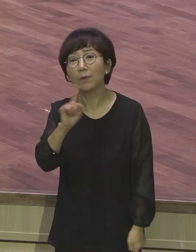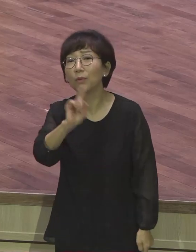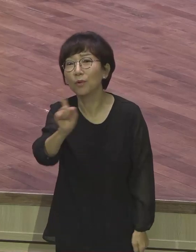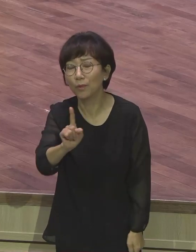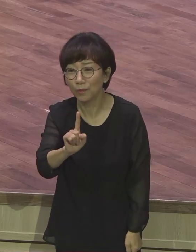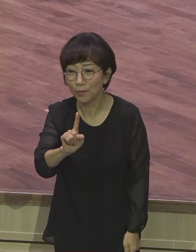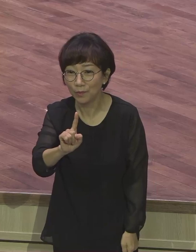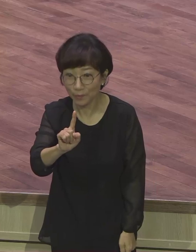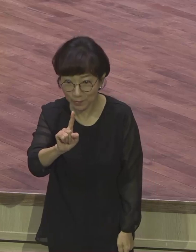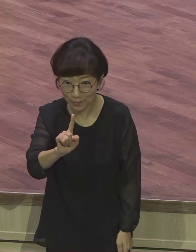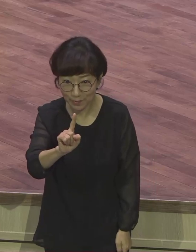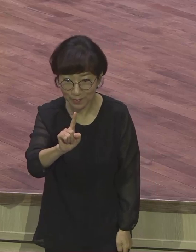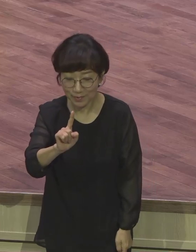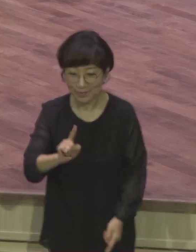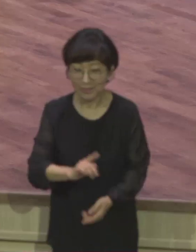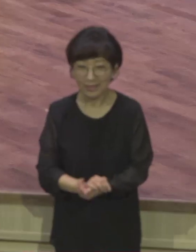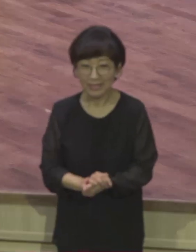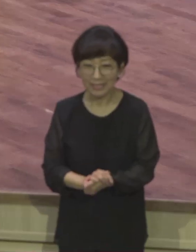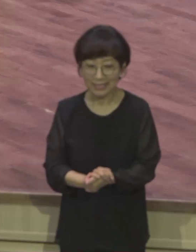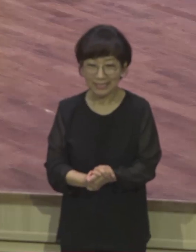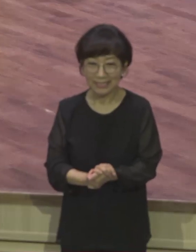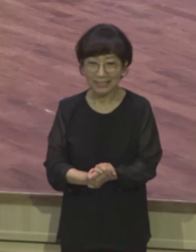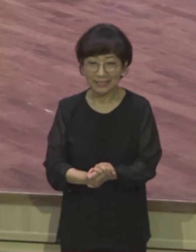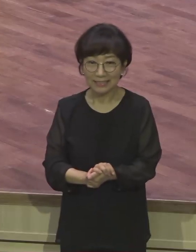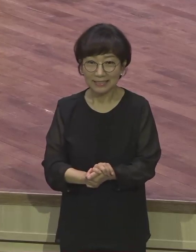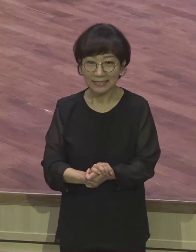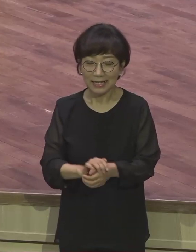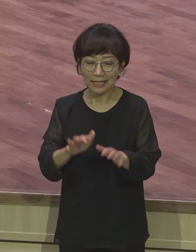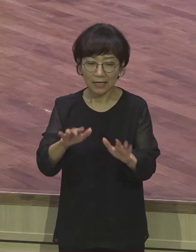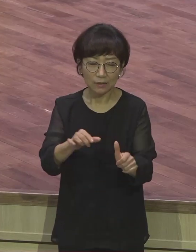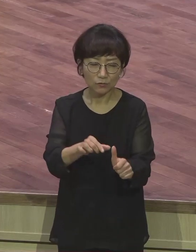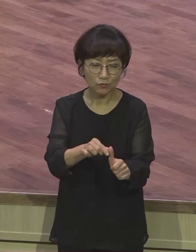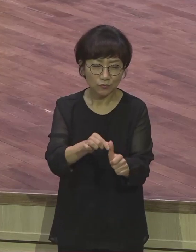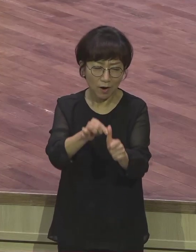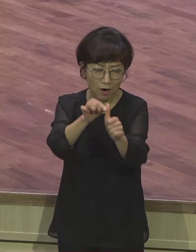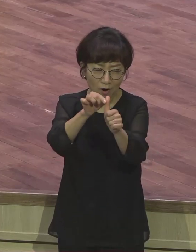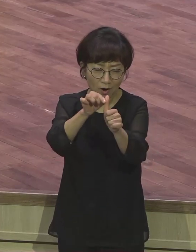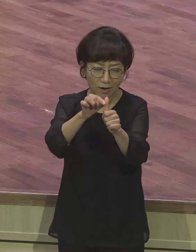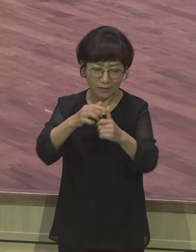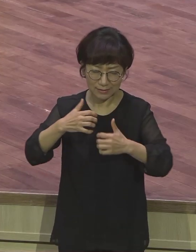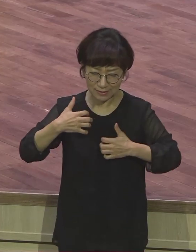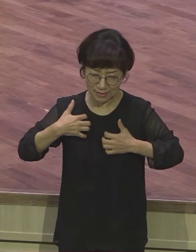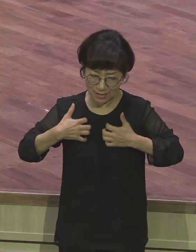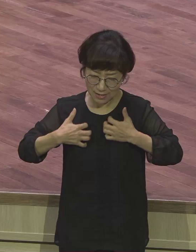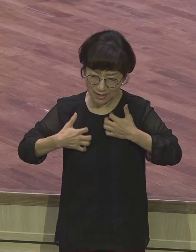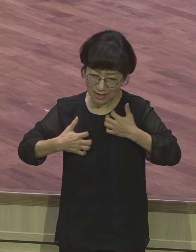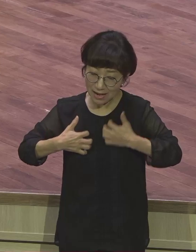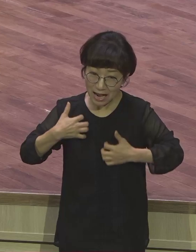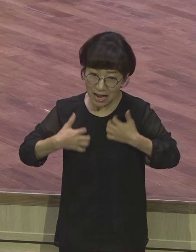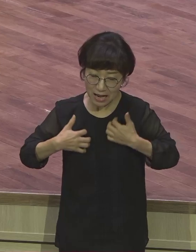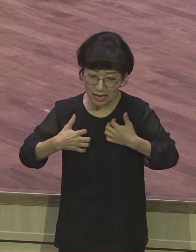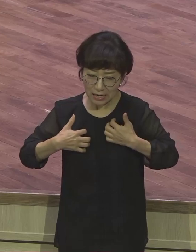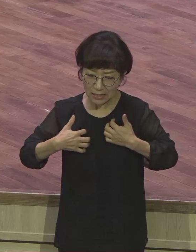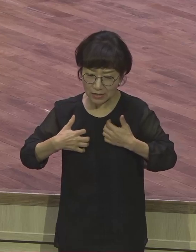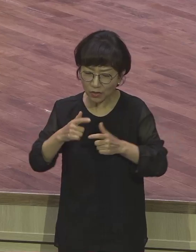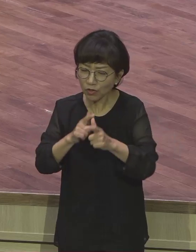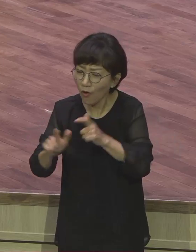극도로 깊은 감정의 표현이에요. 더 무슨 말 할 게 있냐. 구원에 대해서.